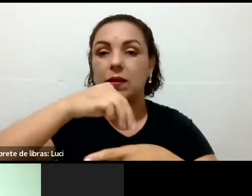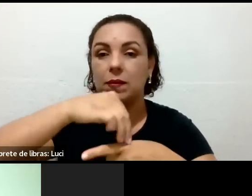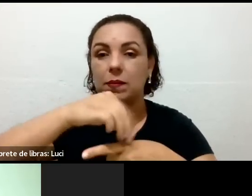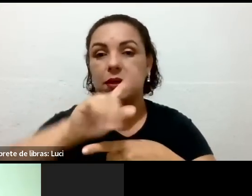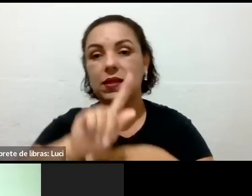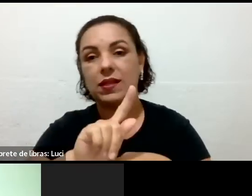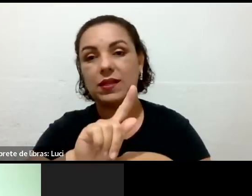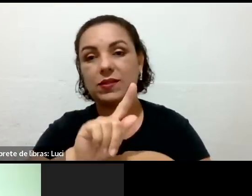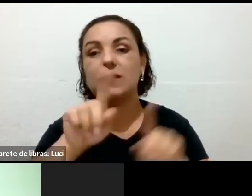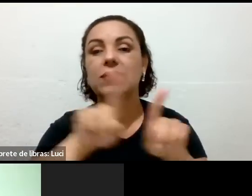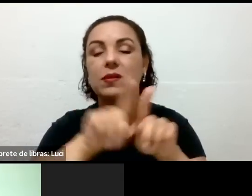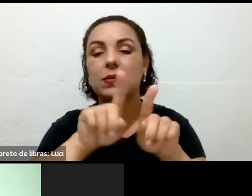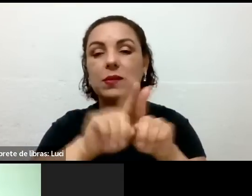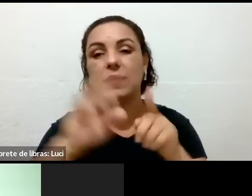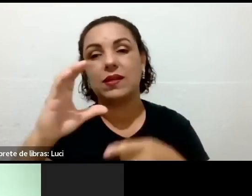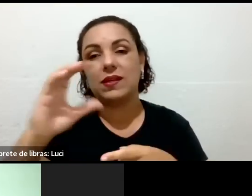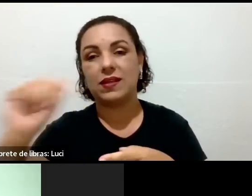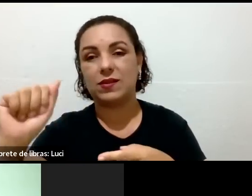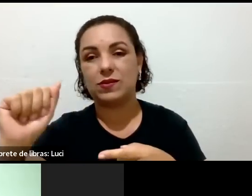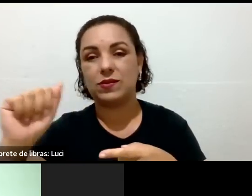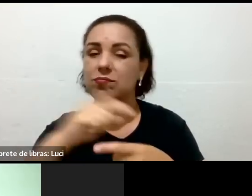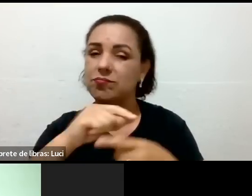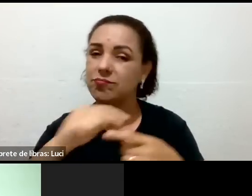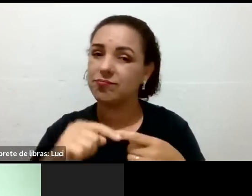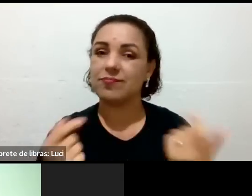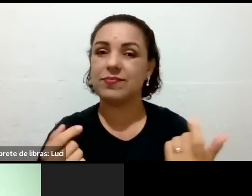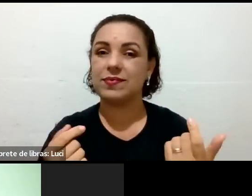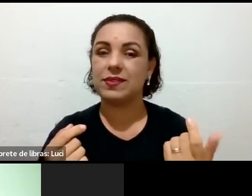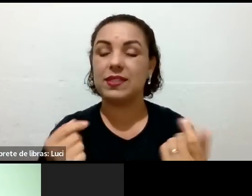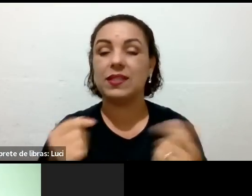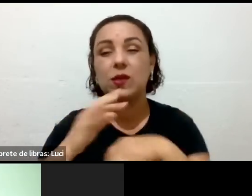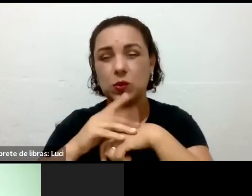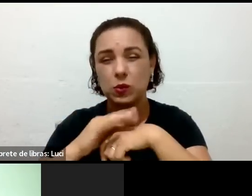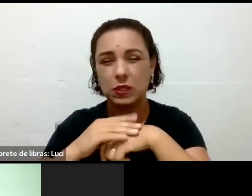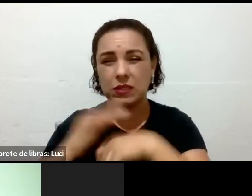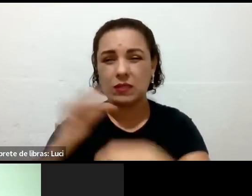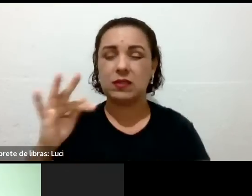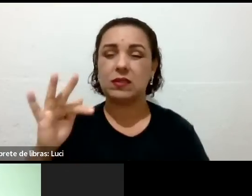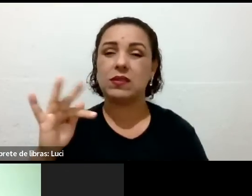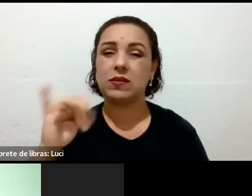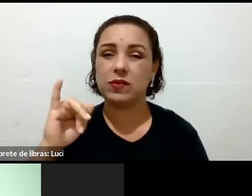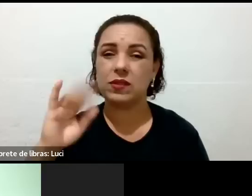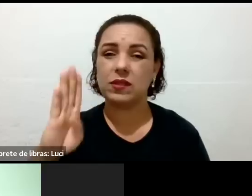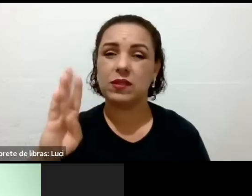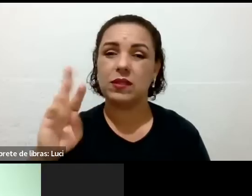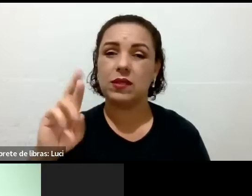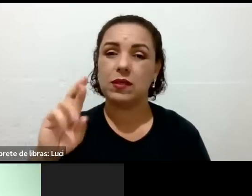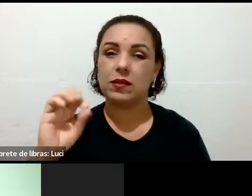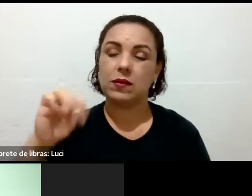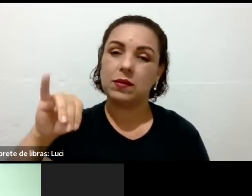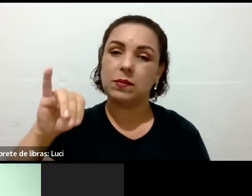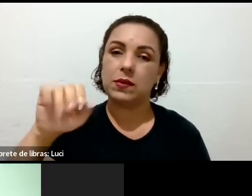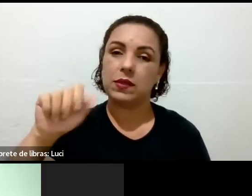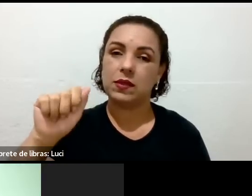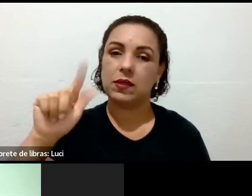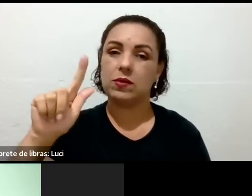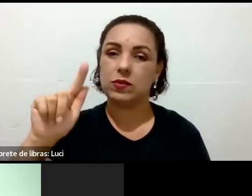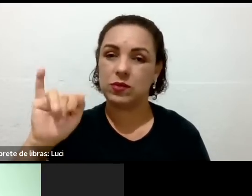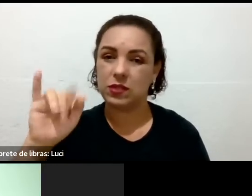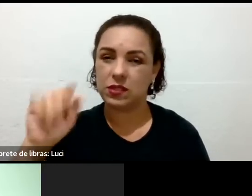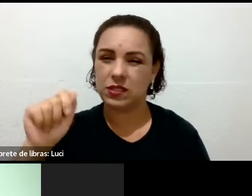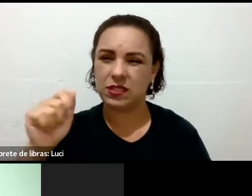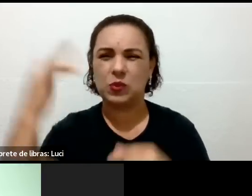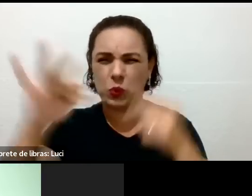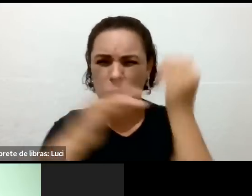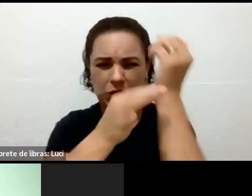essencial. A fibromialgia, ela não tem cura, mas ela tem controle. E quando você cuida dela do outro dia, o dia